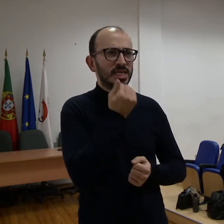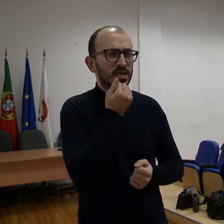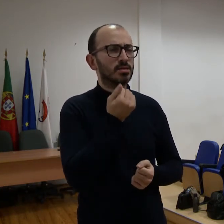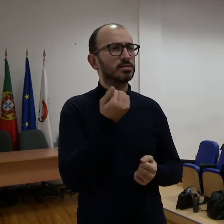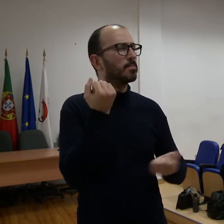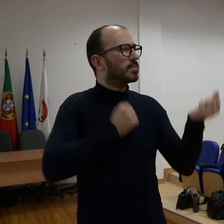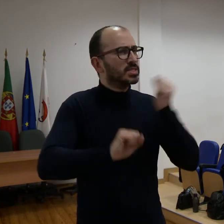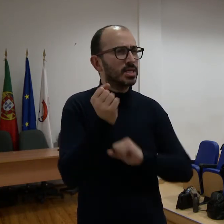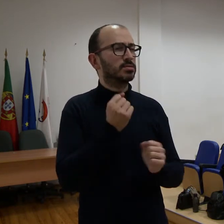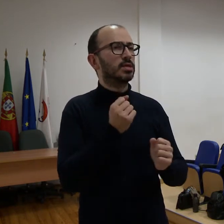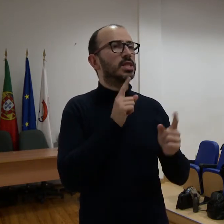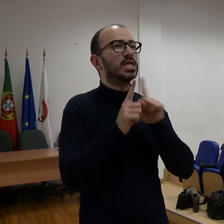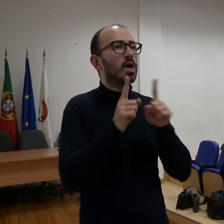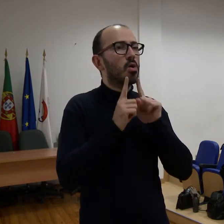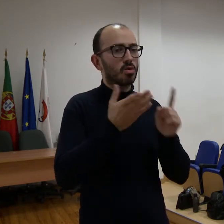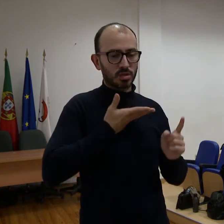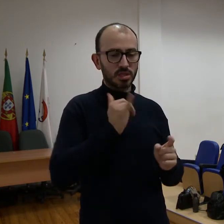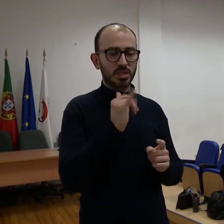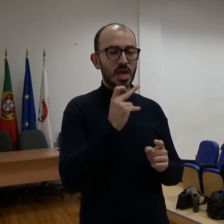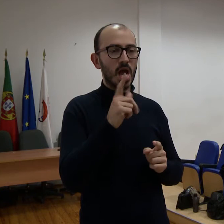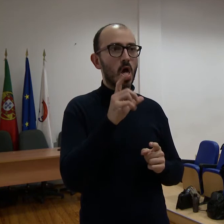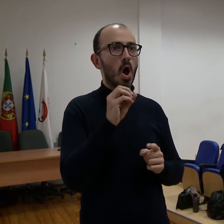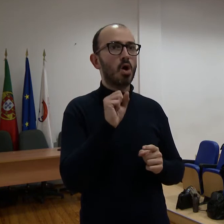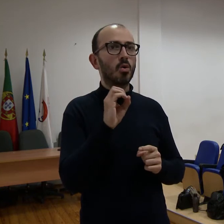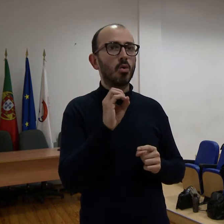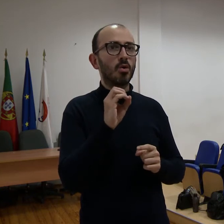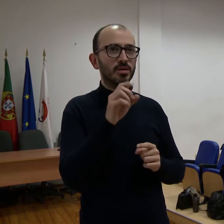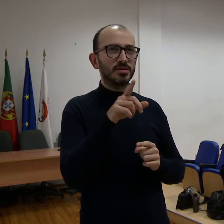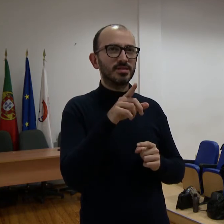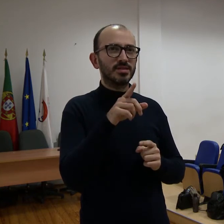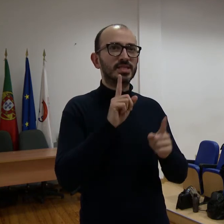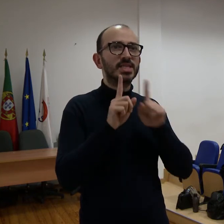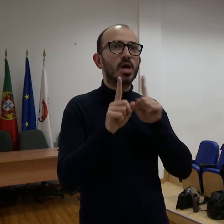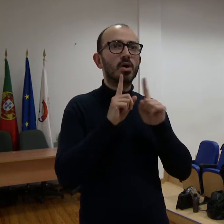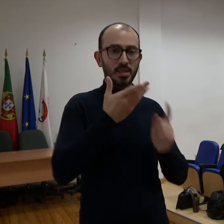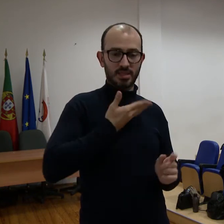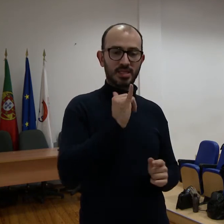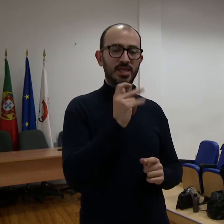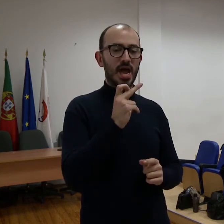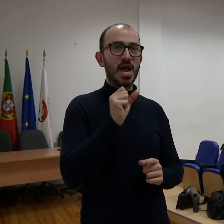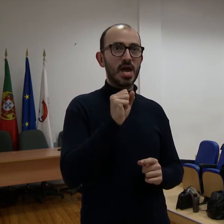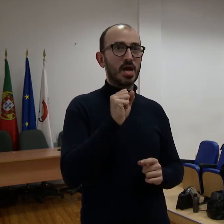sentimentos, como por exemplo chorar a tristeza, o zangado, a alegria e também o diálogo.